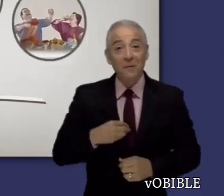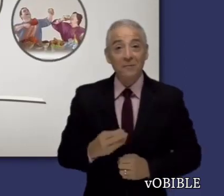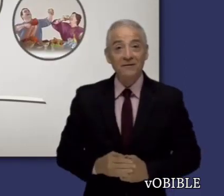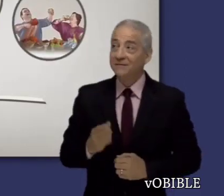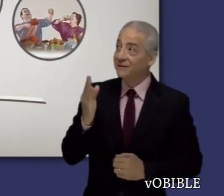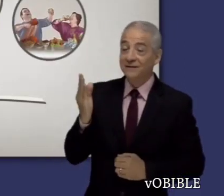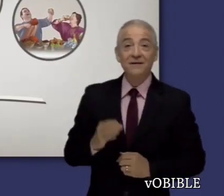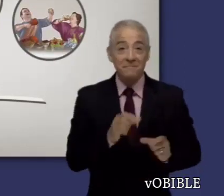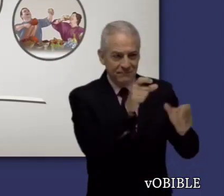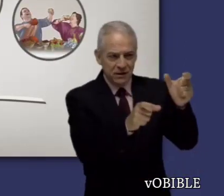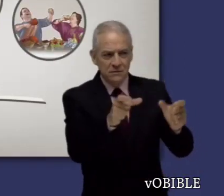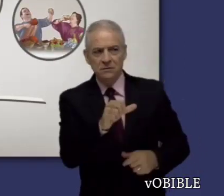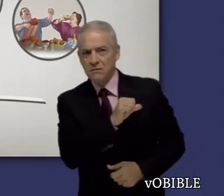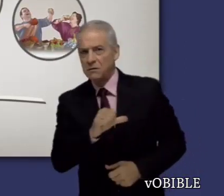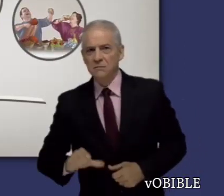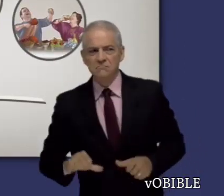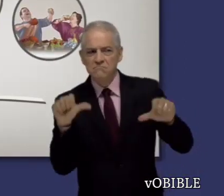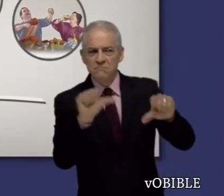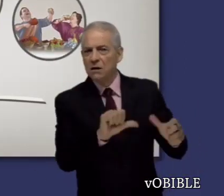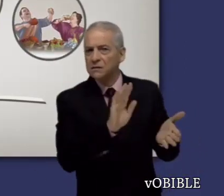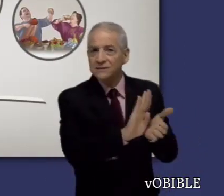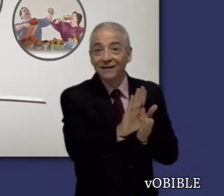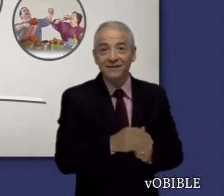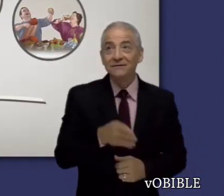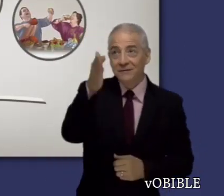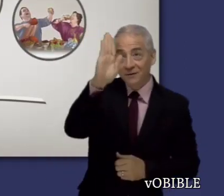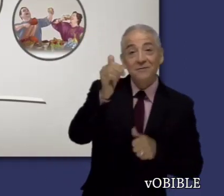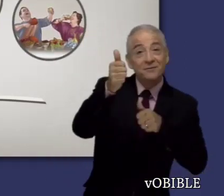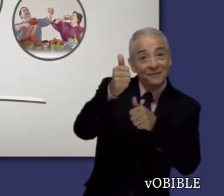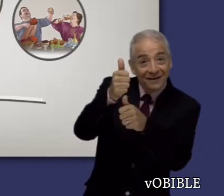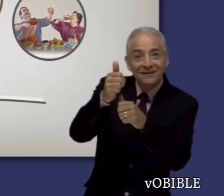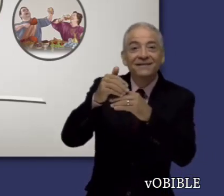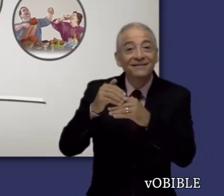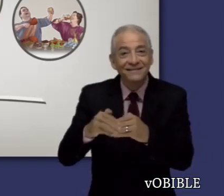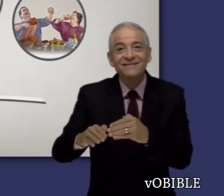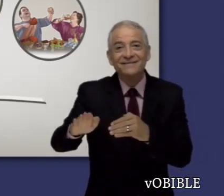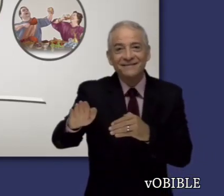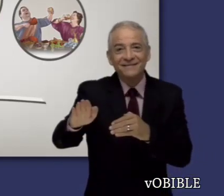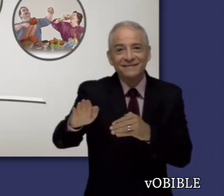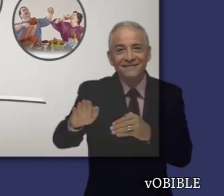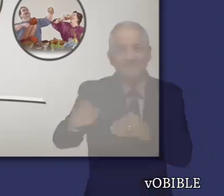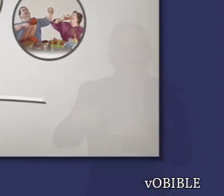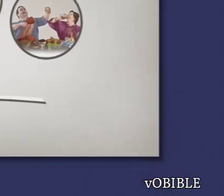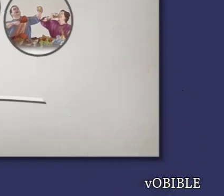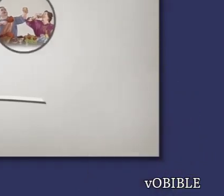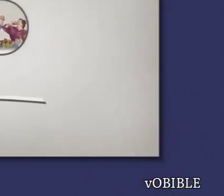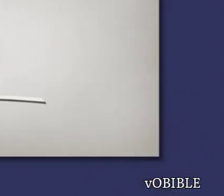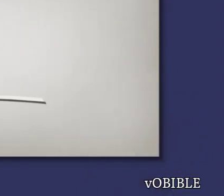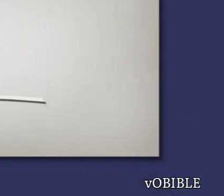Y en que debemos rechazar las malas actitudes del mundo de Satanás si queremos ser súbditos del reino de Dios.